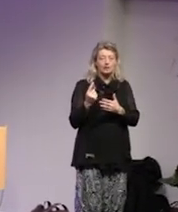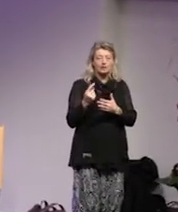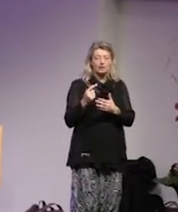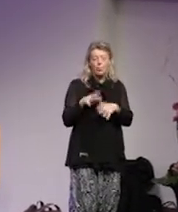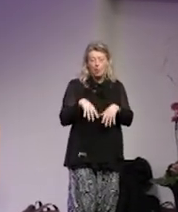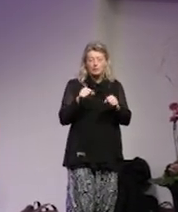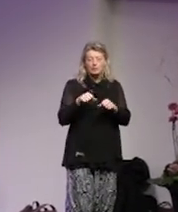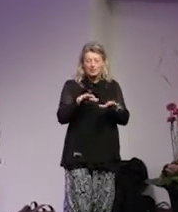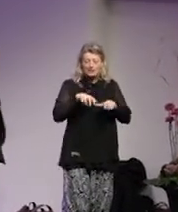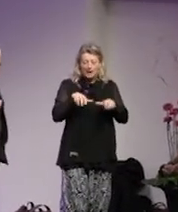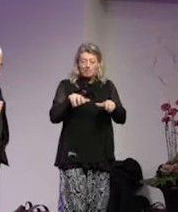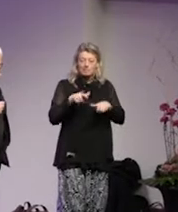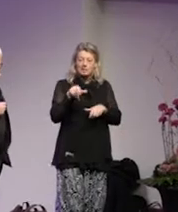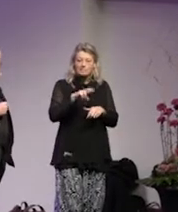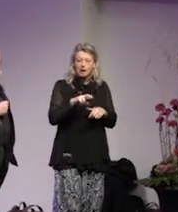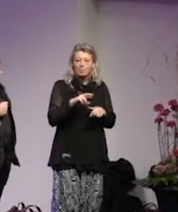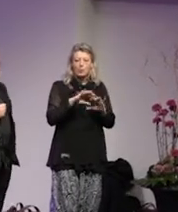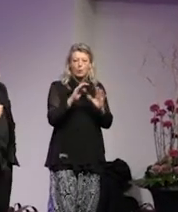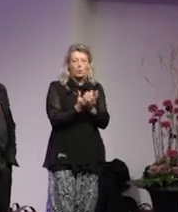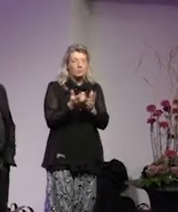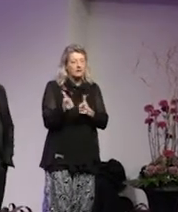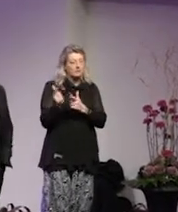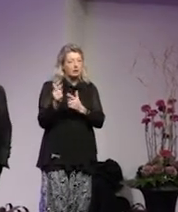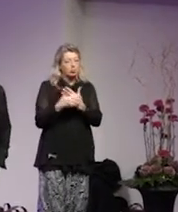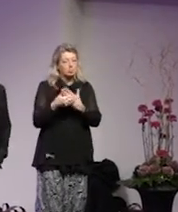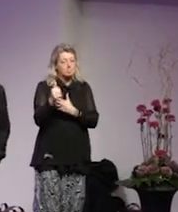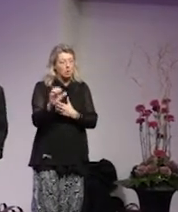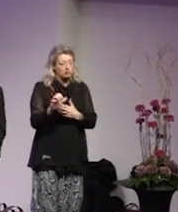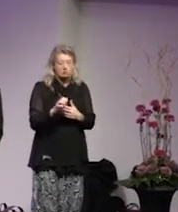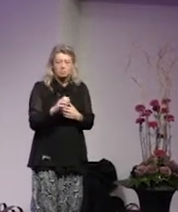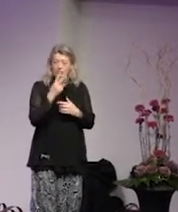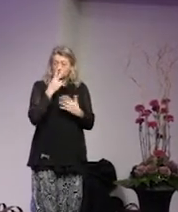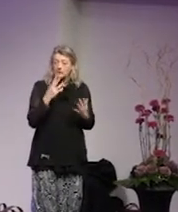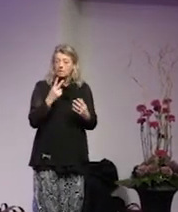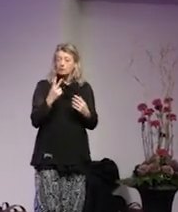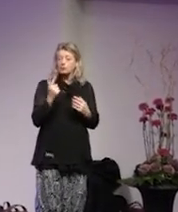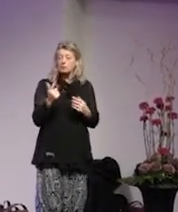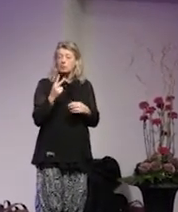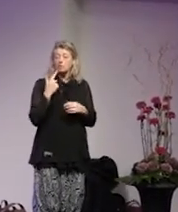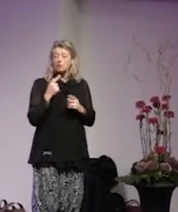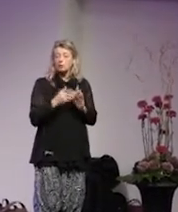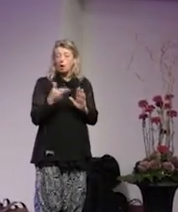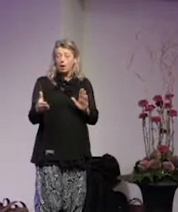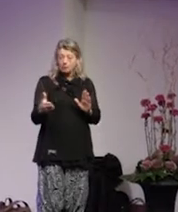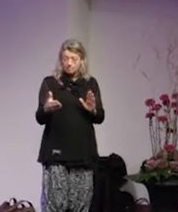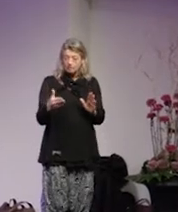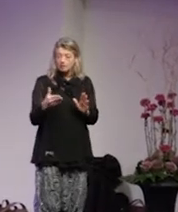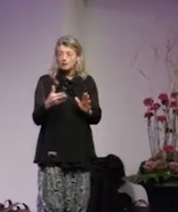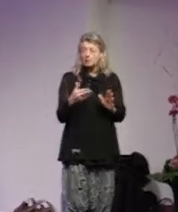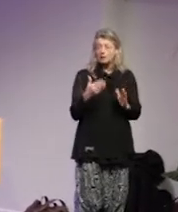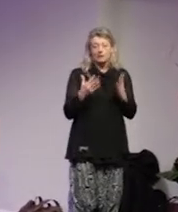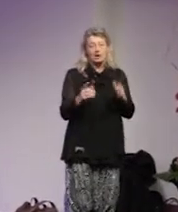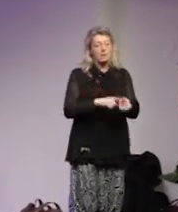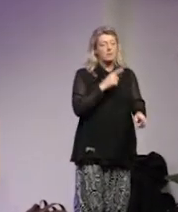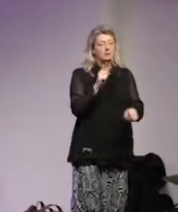vid exempelvis Global Terrorism Database visar att under 2000-talet så ganska